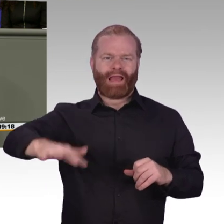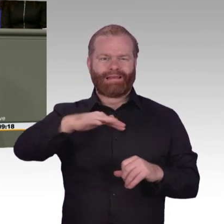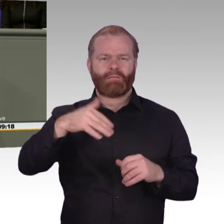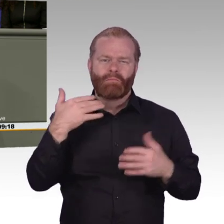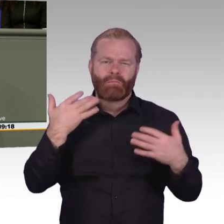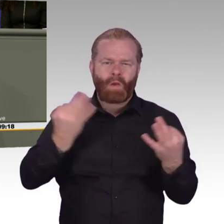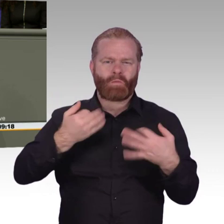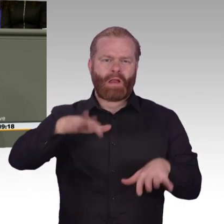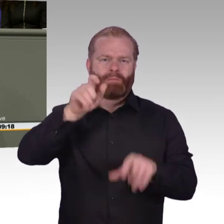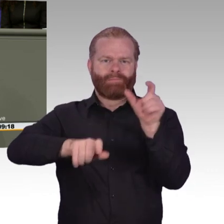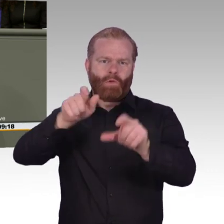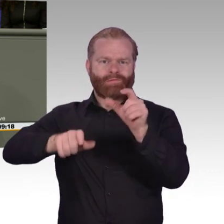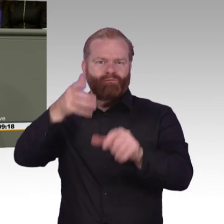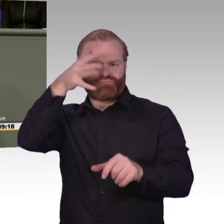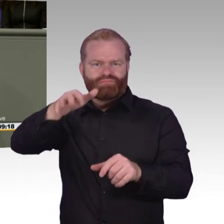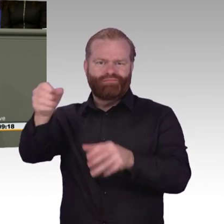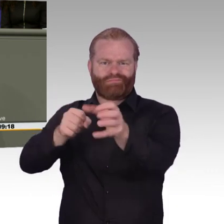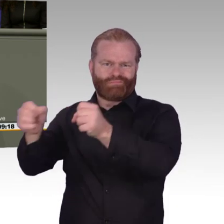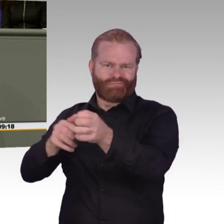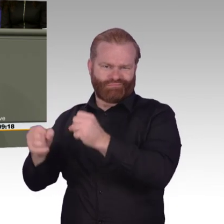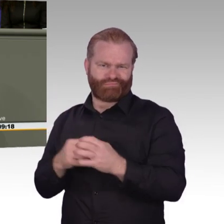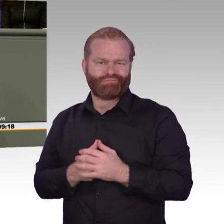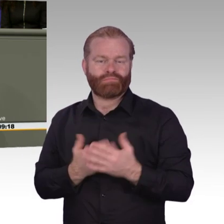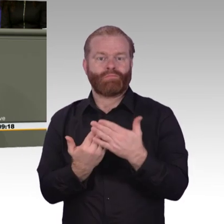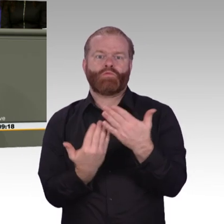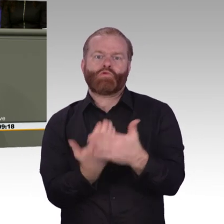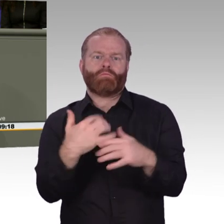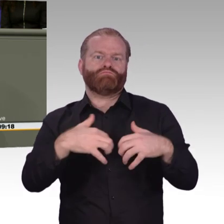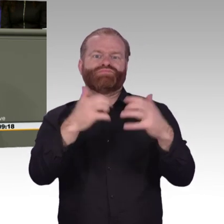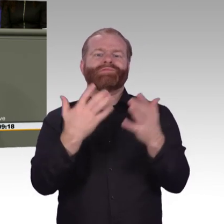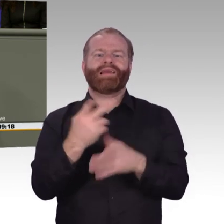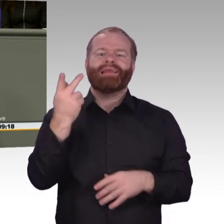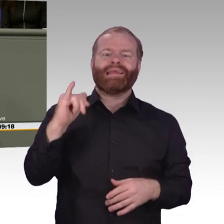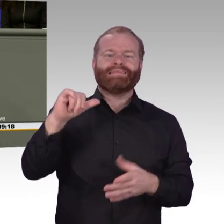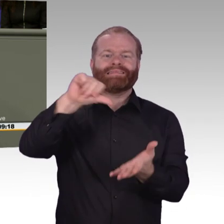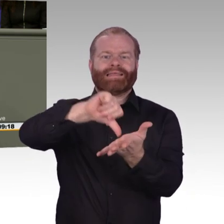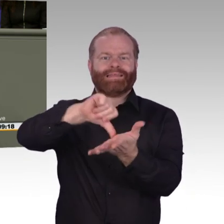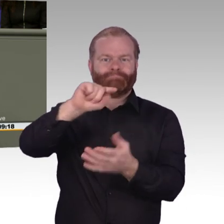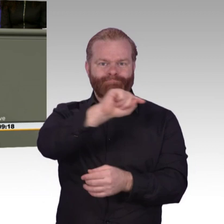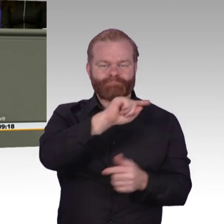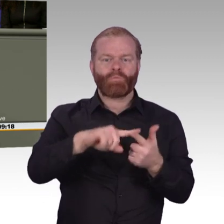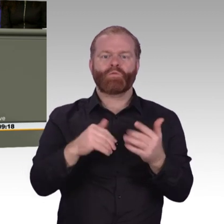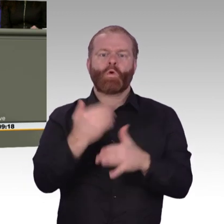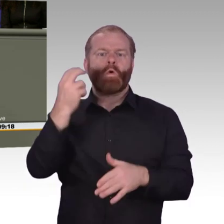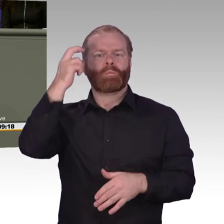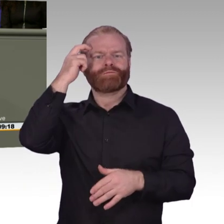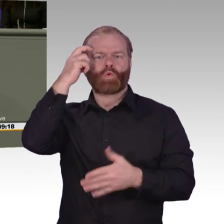zügig auch umsetzen und sie mit einer klugen Datenpolitik unterstützen. Daten sind die Grundlage, die Basis